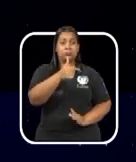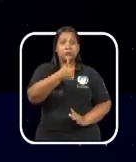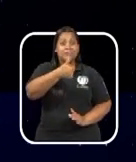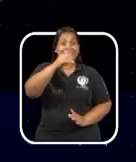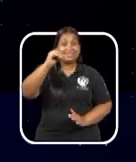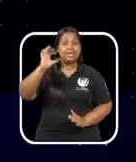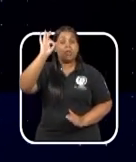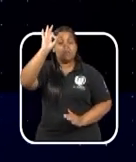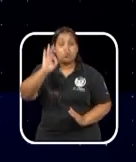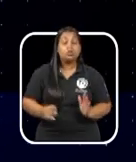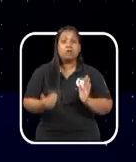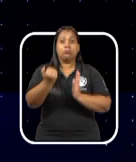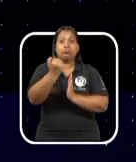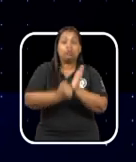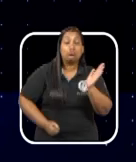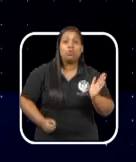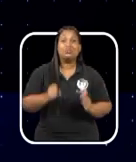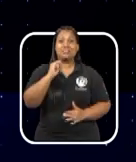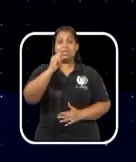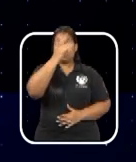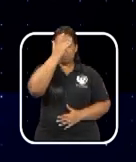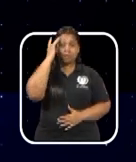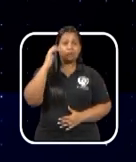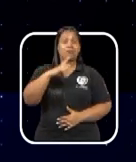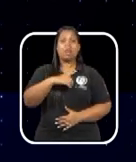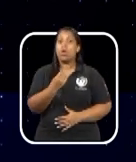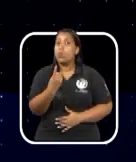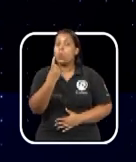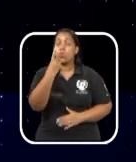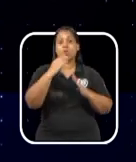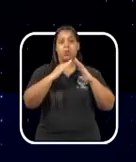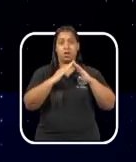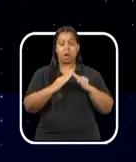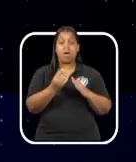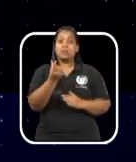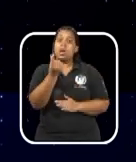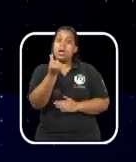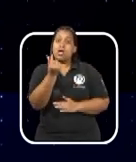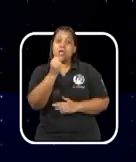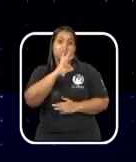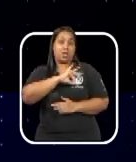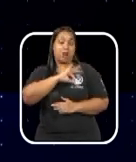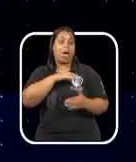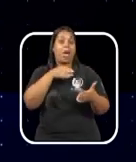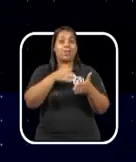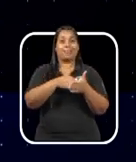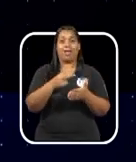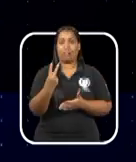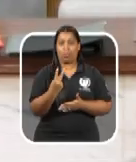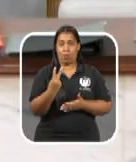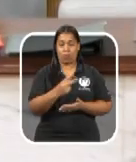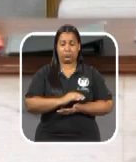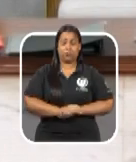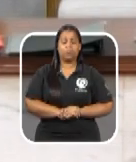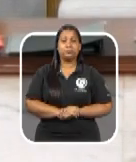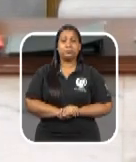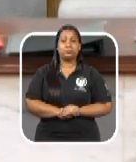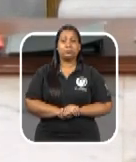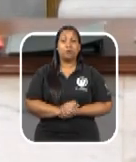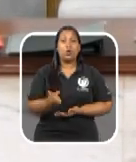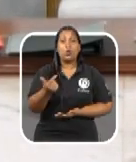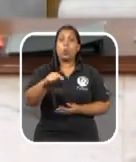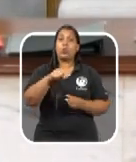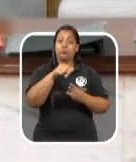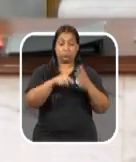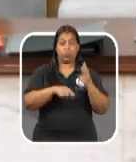% de isenção para quem possuir um único imóvel e tem a renda de até dois salários mínimos. Outros três